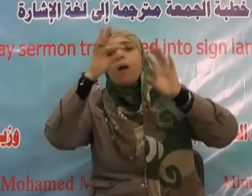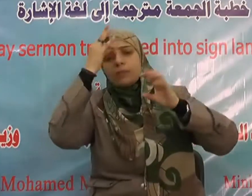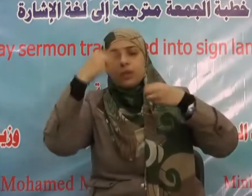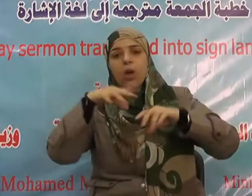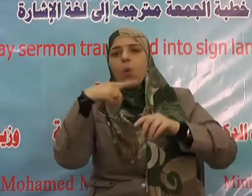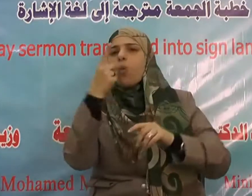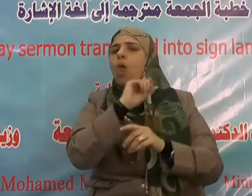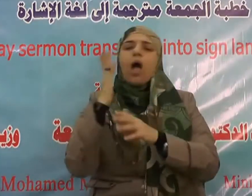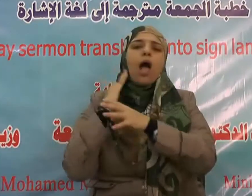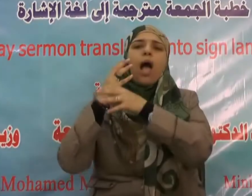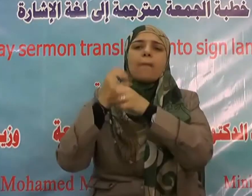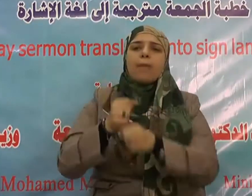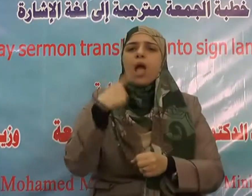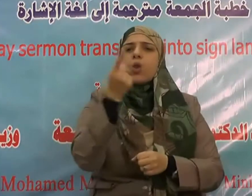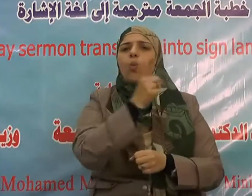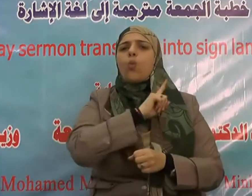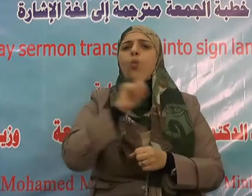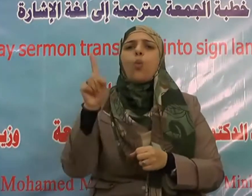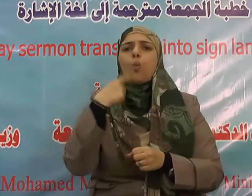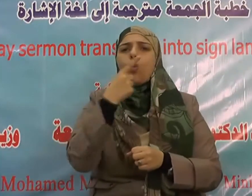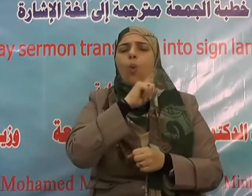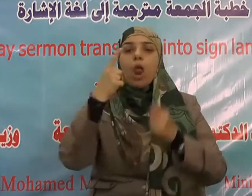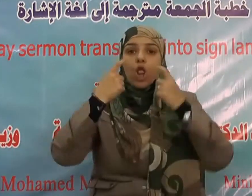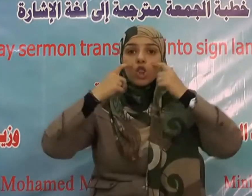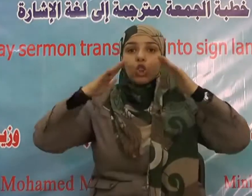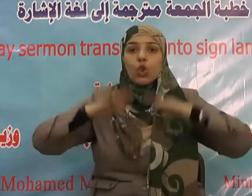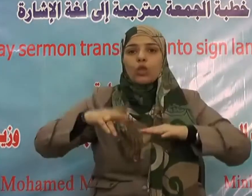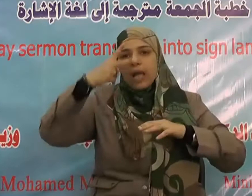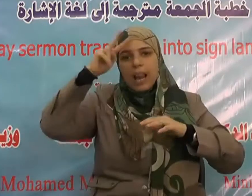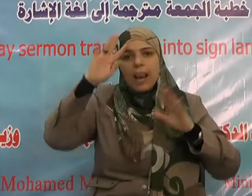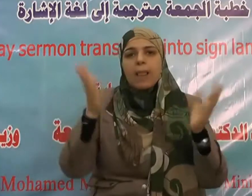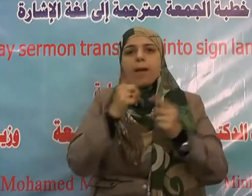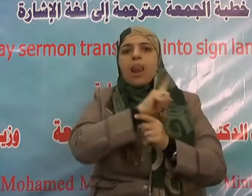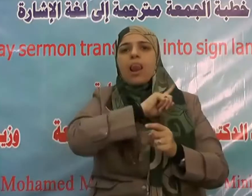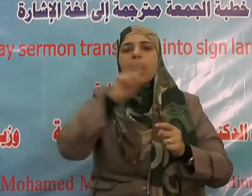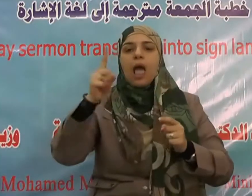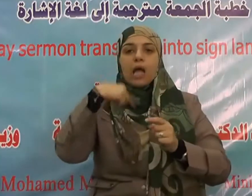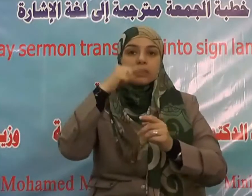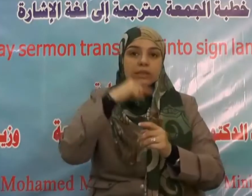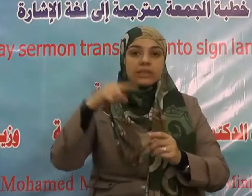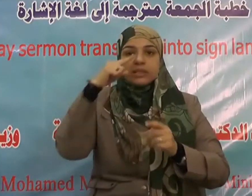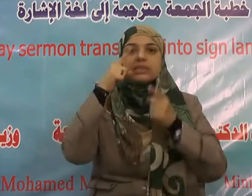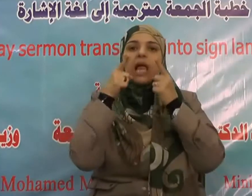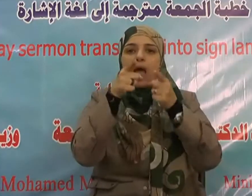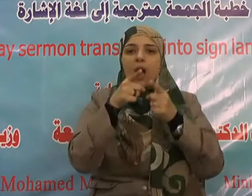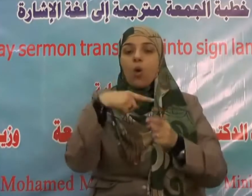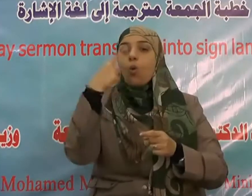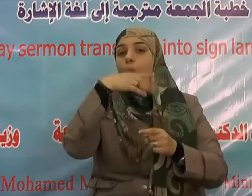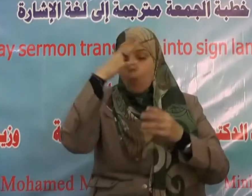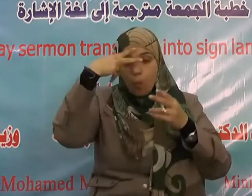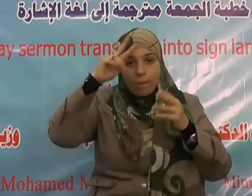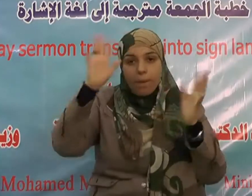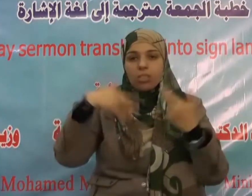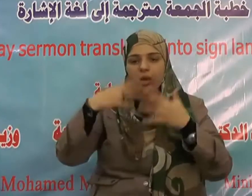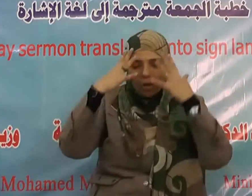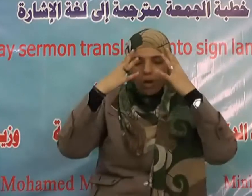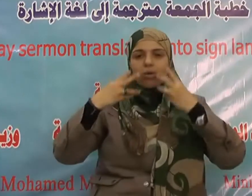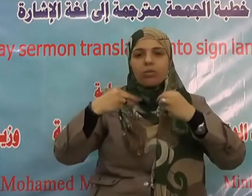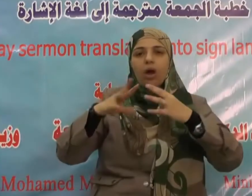رحمة بالإنسان والحيوان والجمال ابتغاء مرضات الله وحده